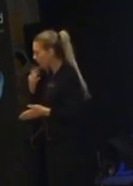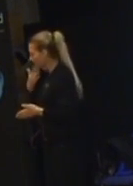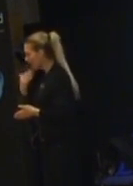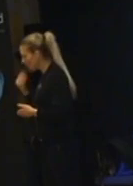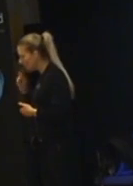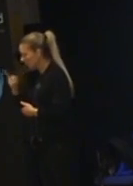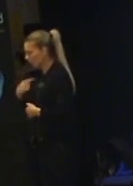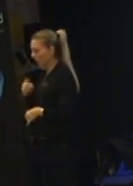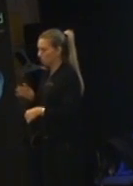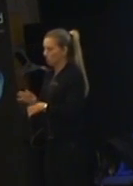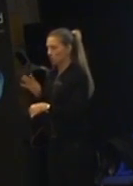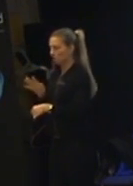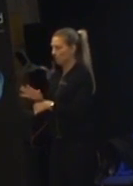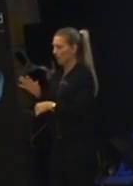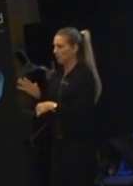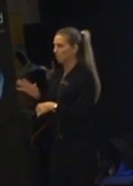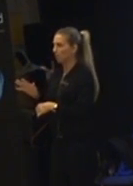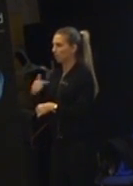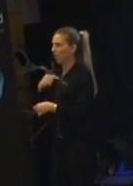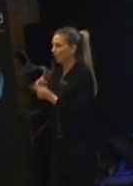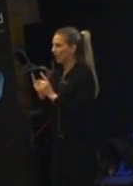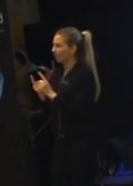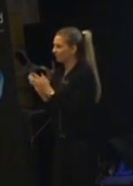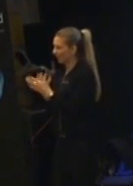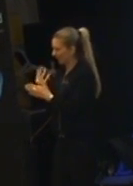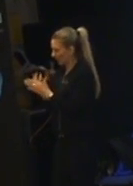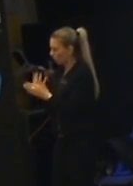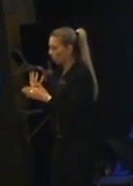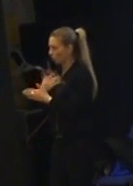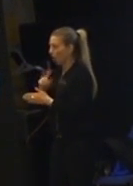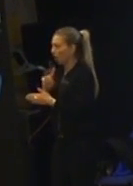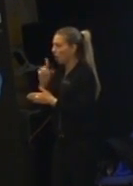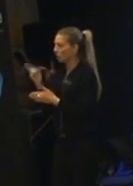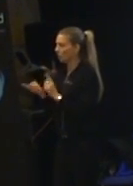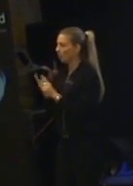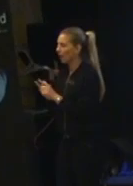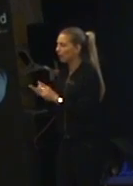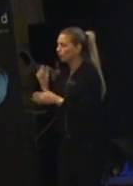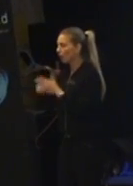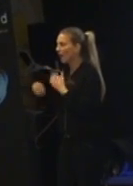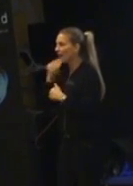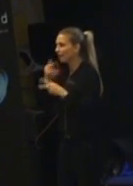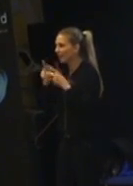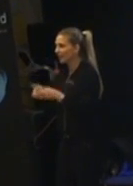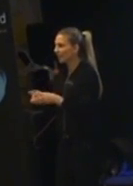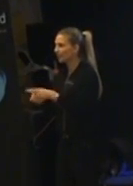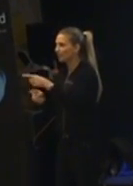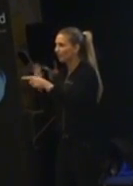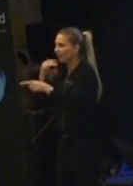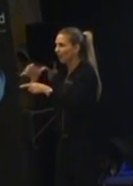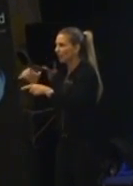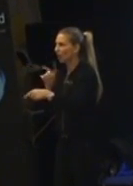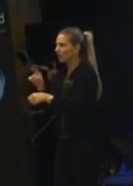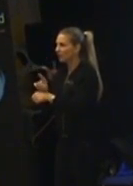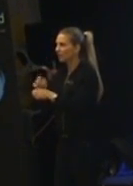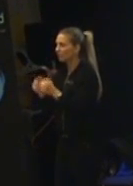när jag var typ 14-15 och blev äggetre än då började jag liksom långsamt och säkert äta allt igen. att det kan ju liksom ta tid om man, men